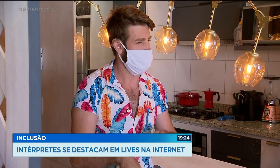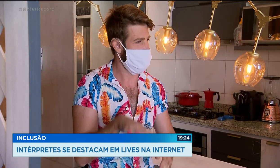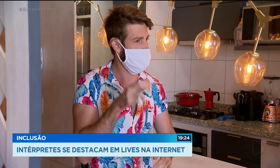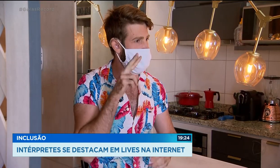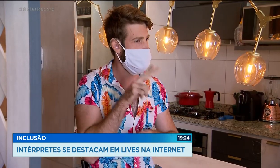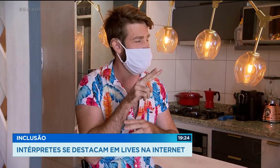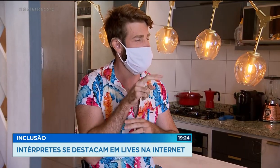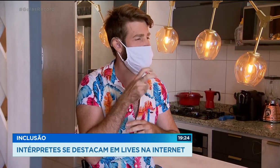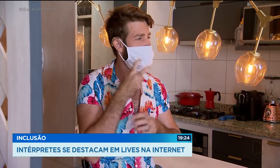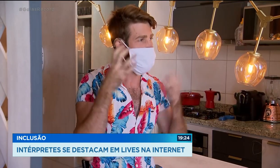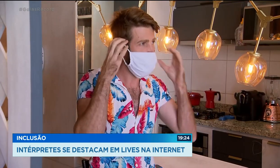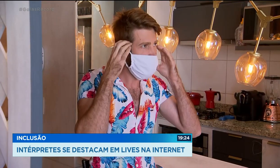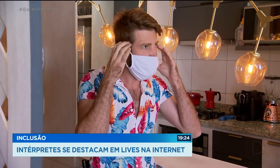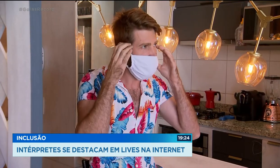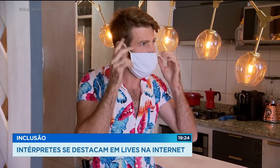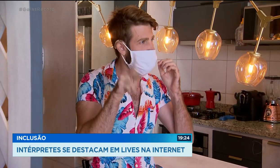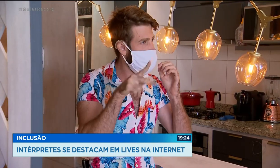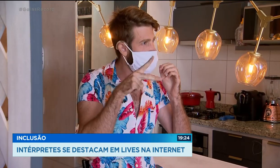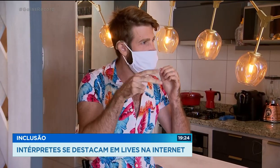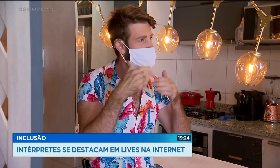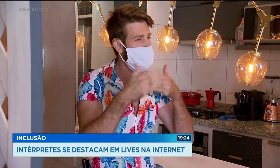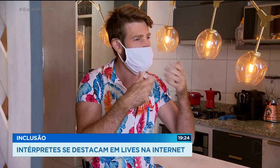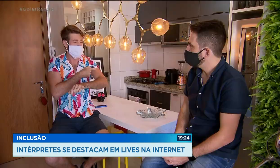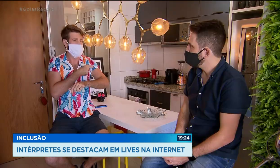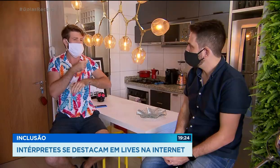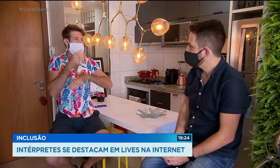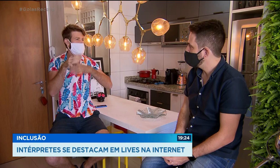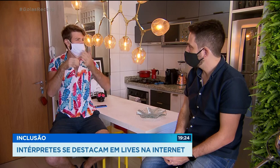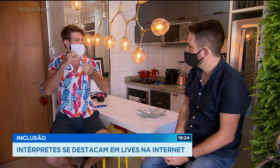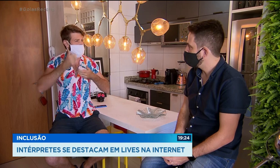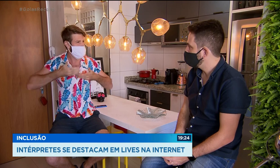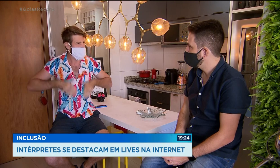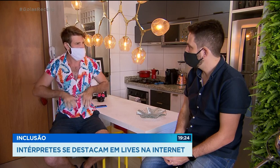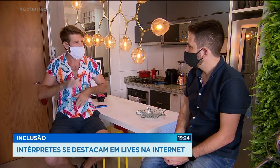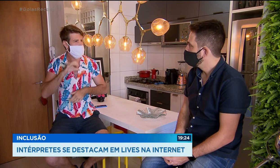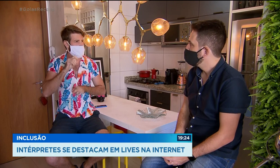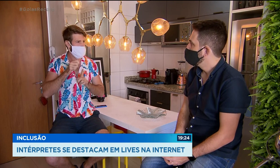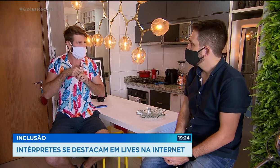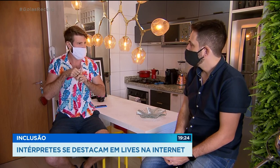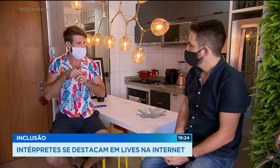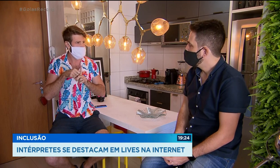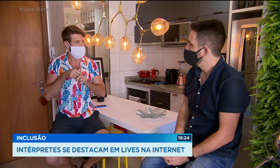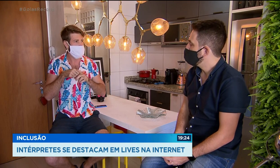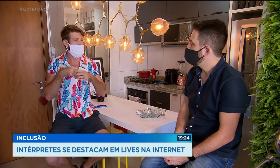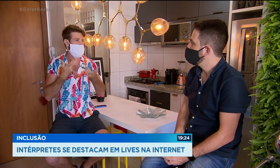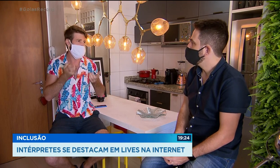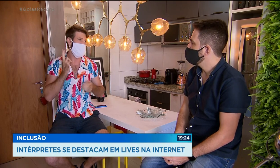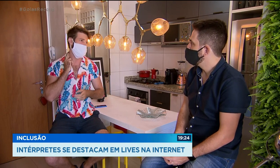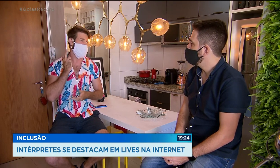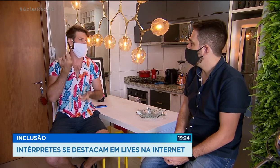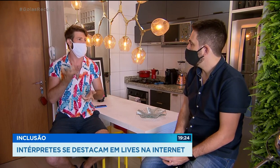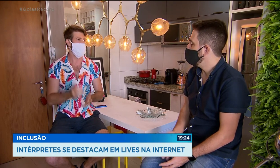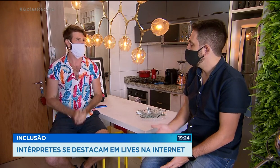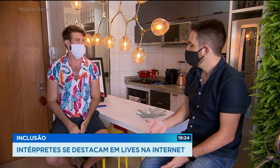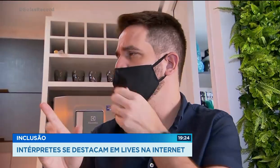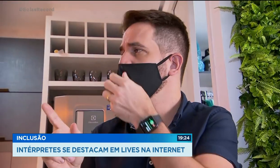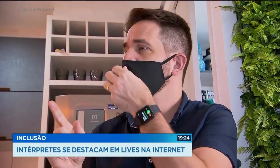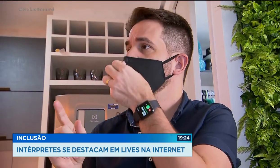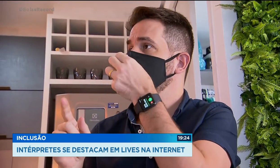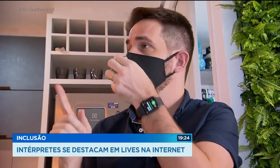surdo, pois a mãe teve rubeula durante a gravidez. Desde pequeno, se habituou a fazer leitura labial para se comunicar. E em tempos